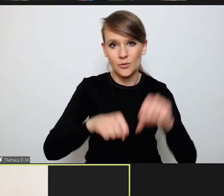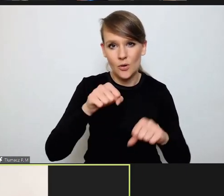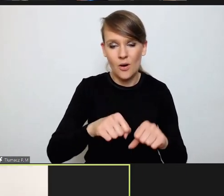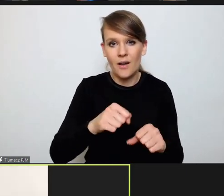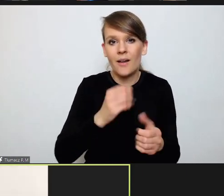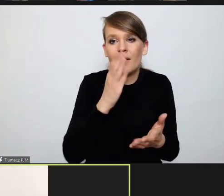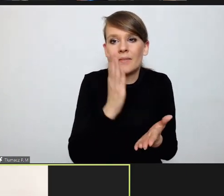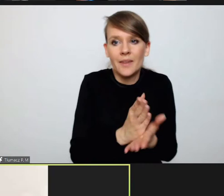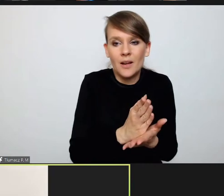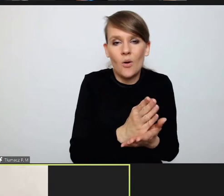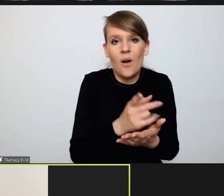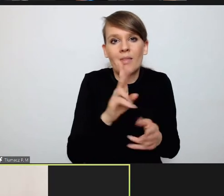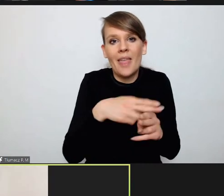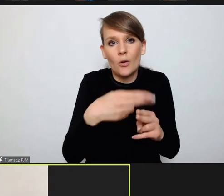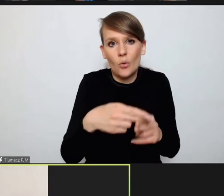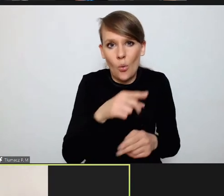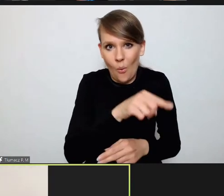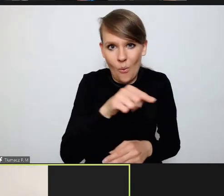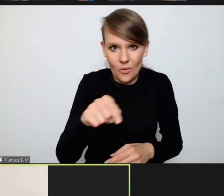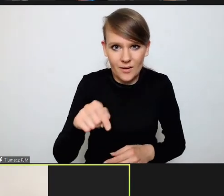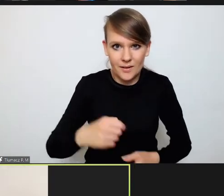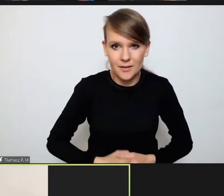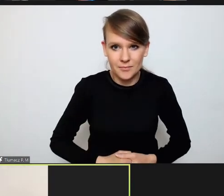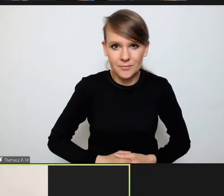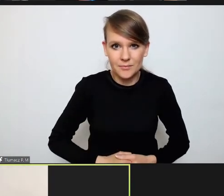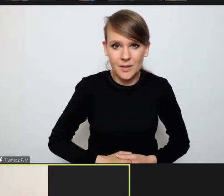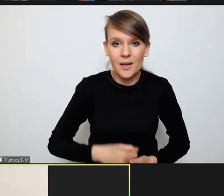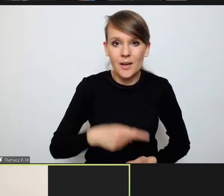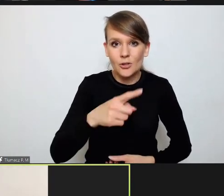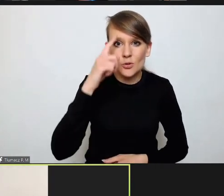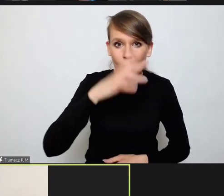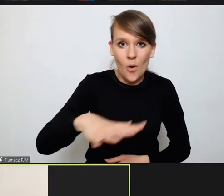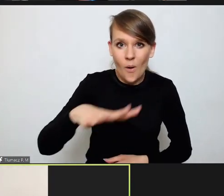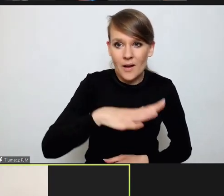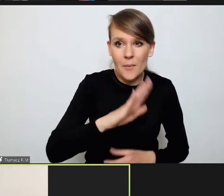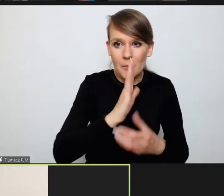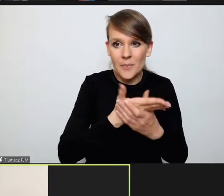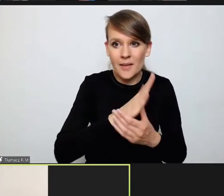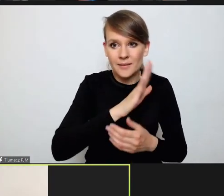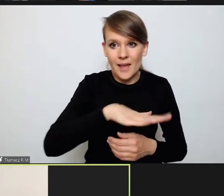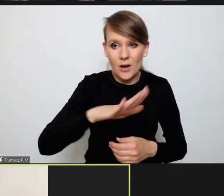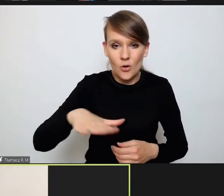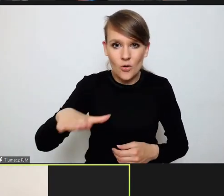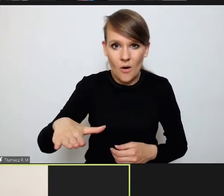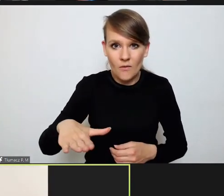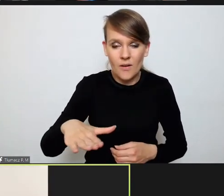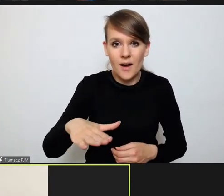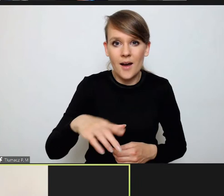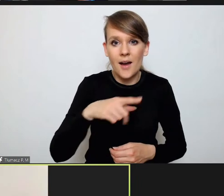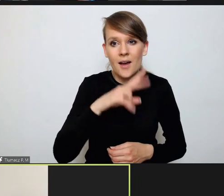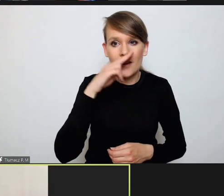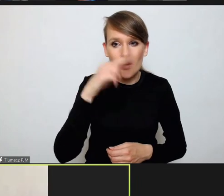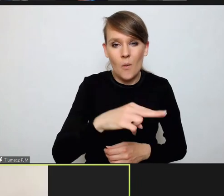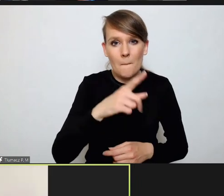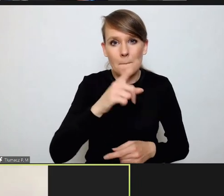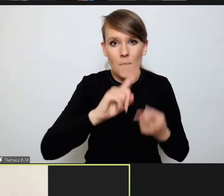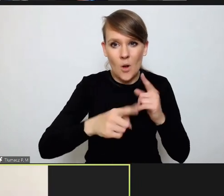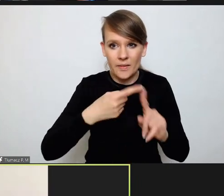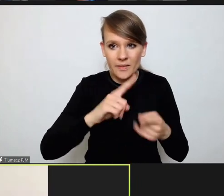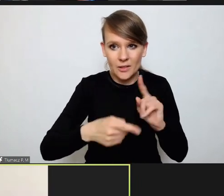niektórych, tych, których społeczność międzynarodowa na gruncie politycznym